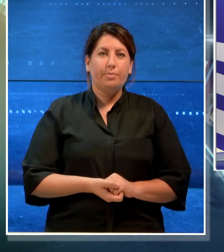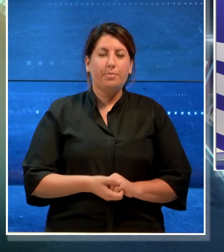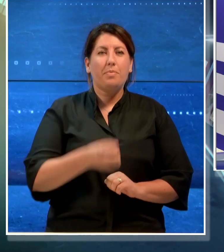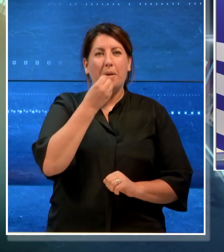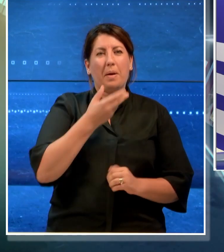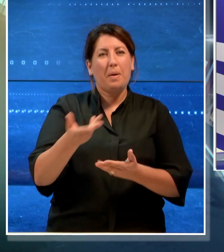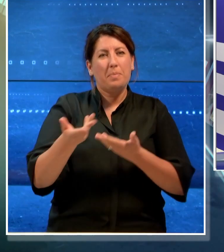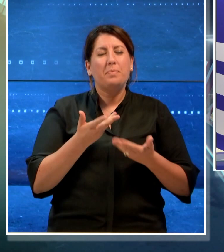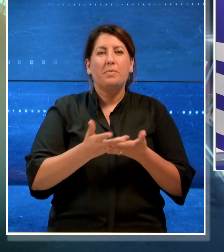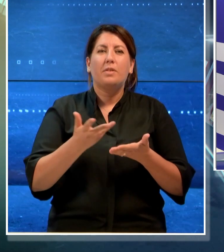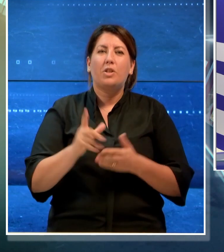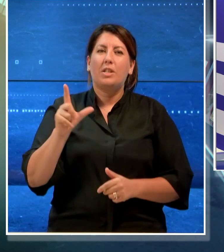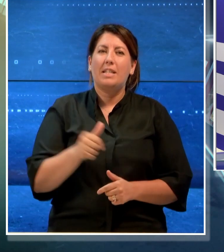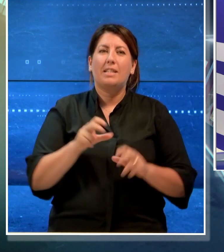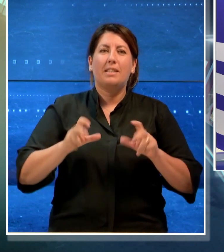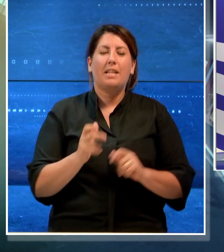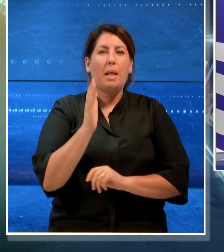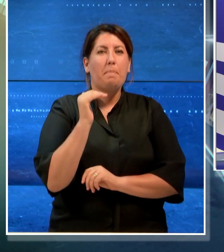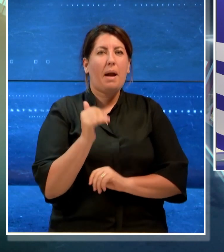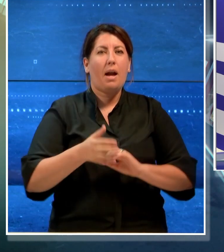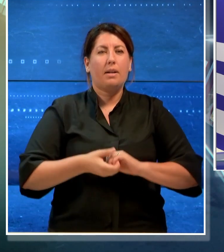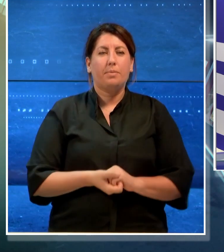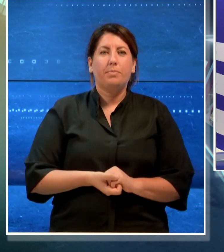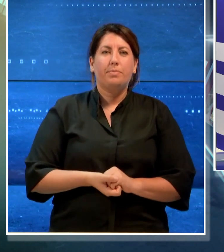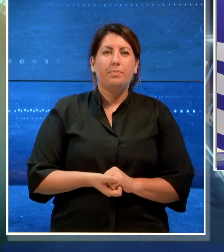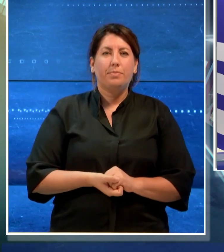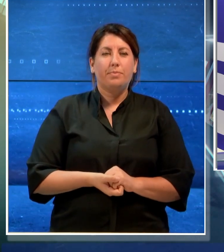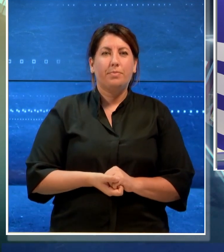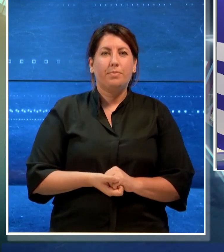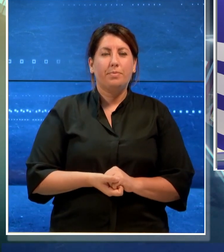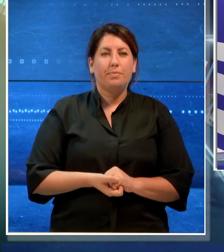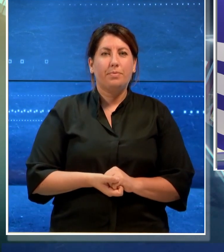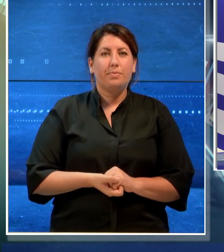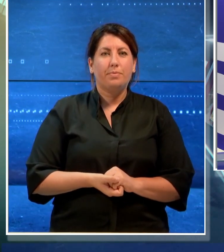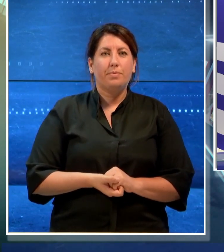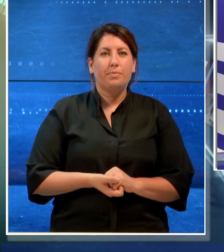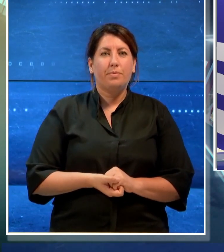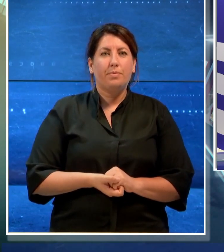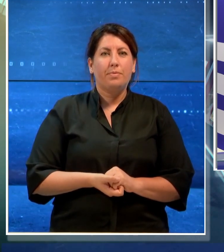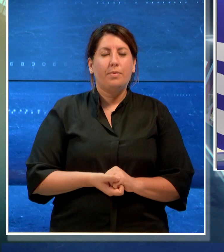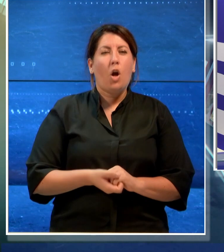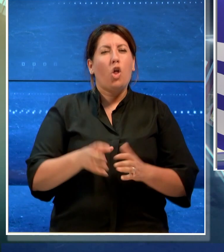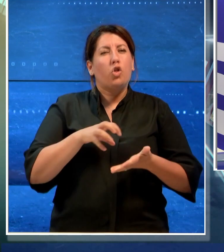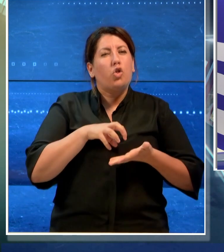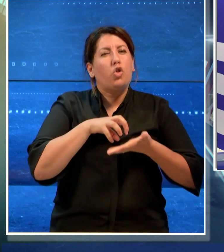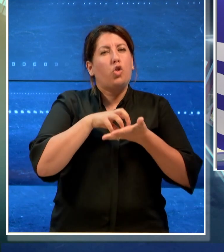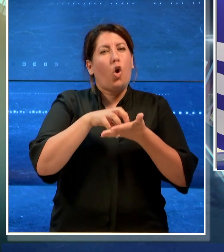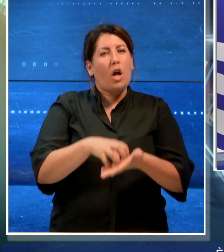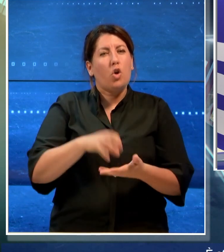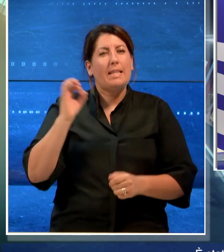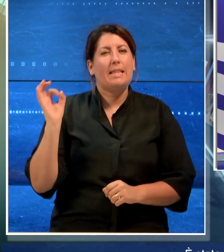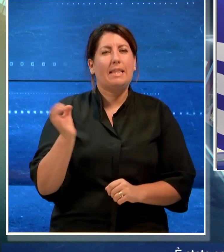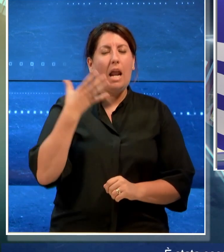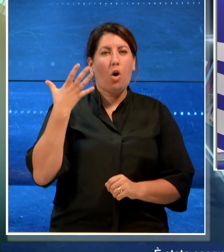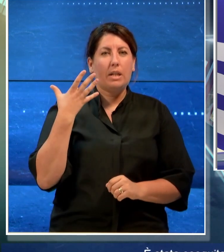Bentrovati con il TGLIS di Telebari. È stata eseguita una donazione straordinaria